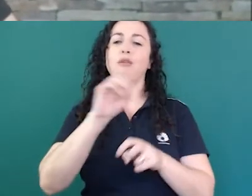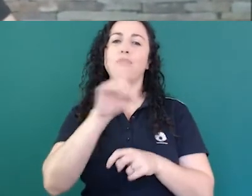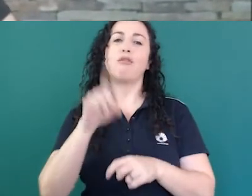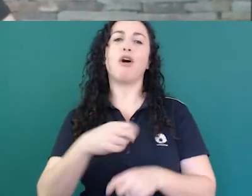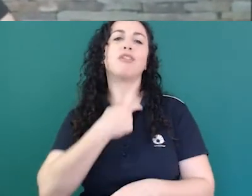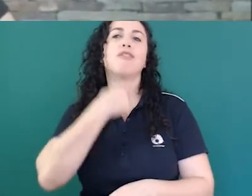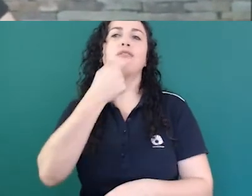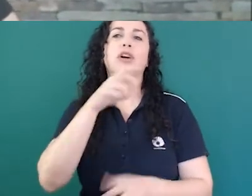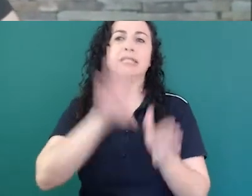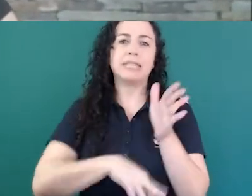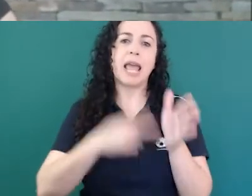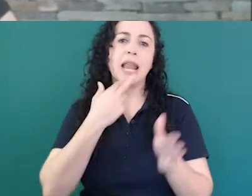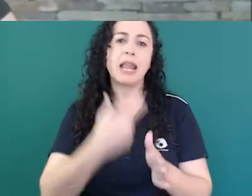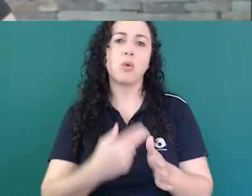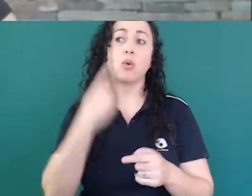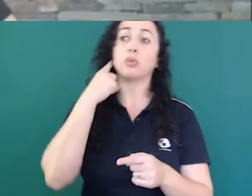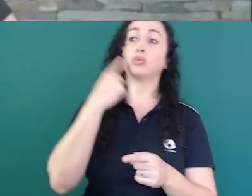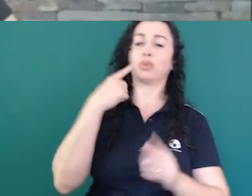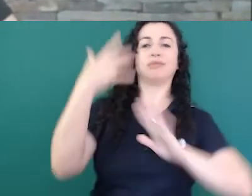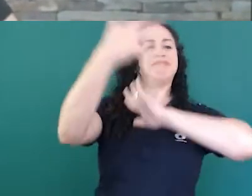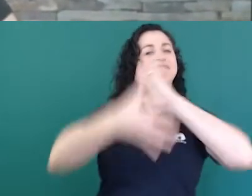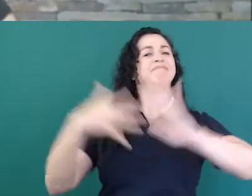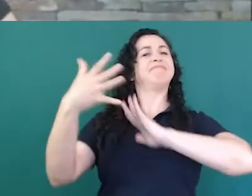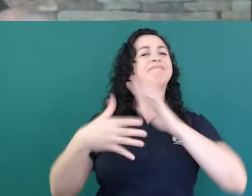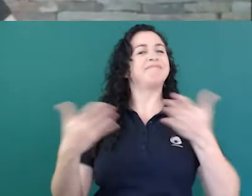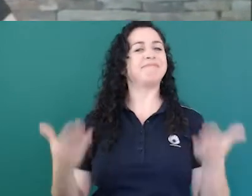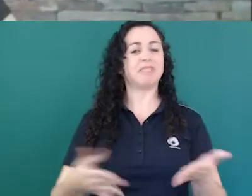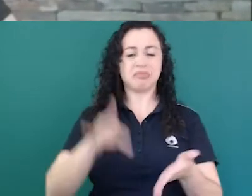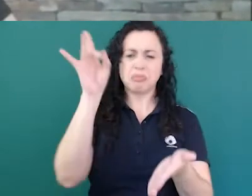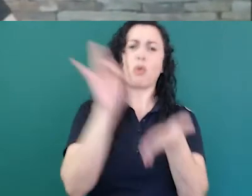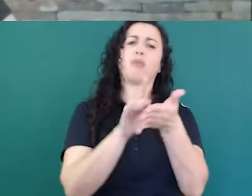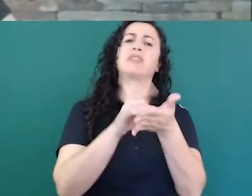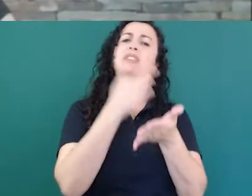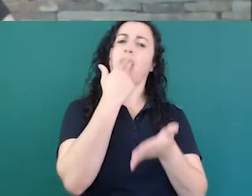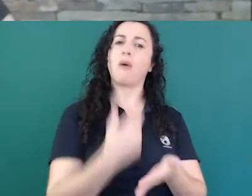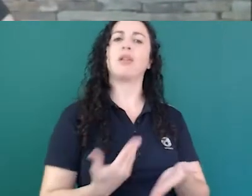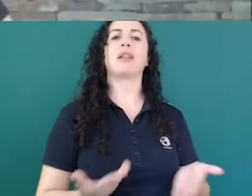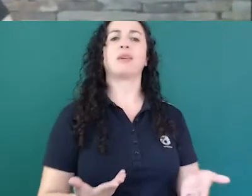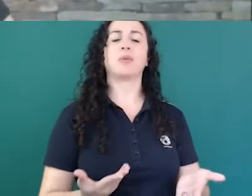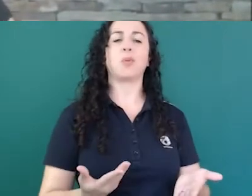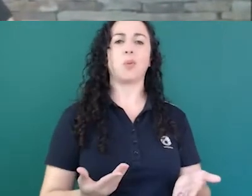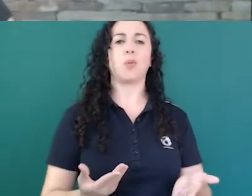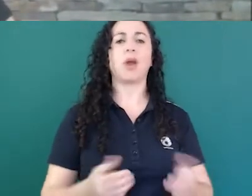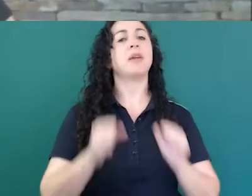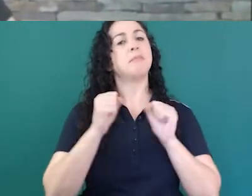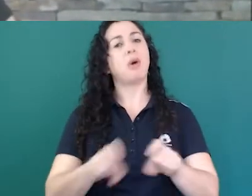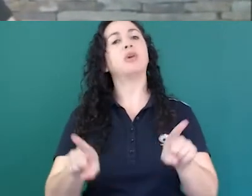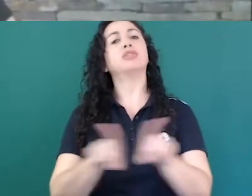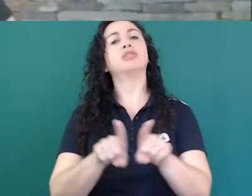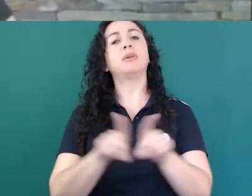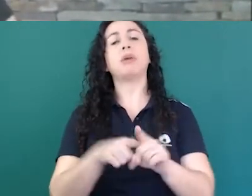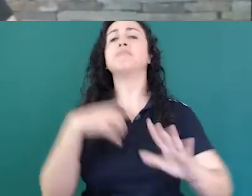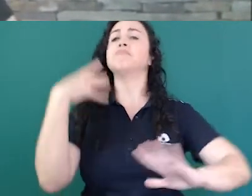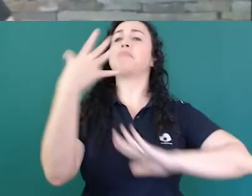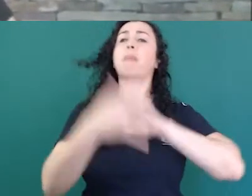a língua oficializada e aí eles podem também dizer o que eles pensam sobre várias questões